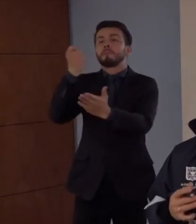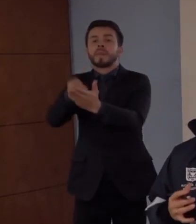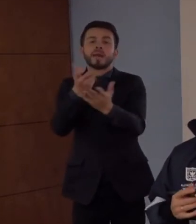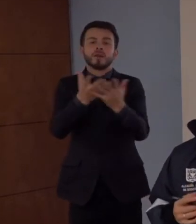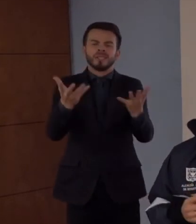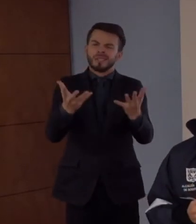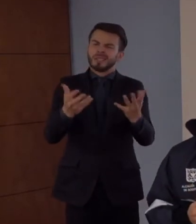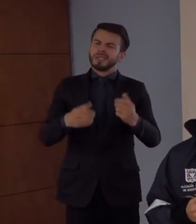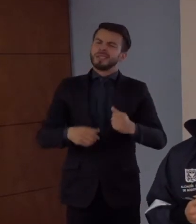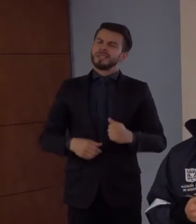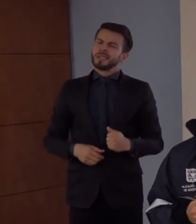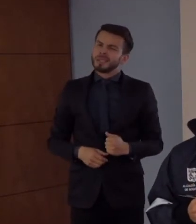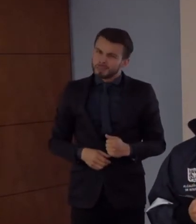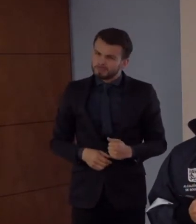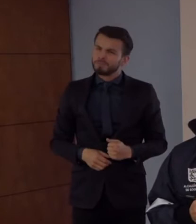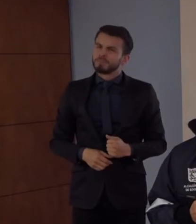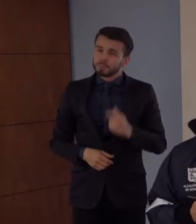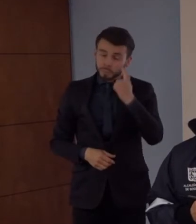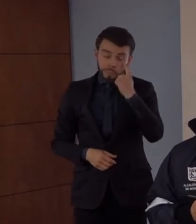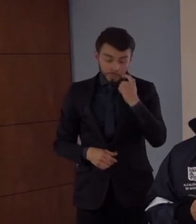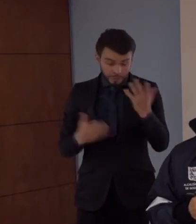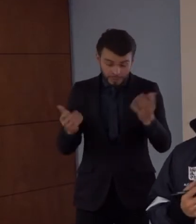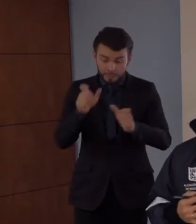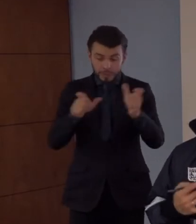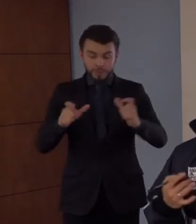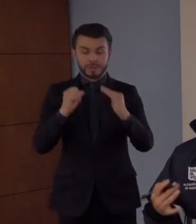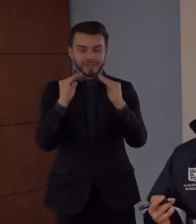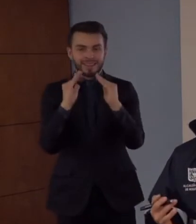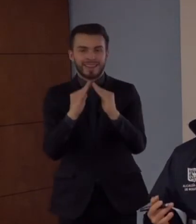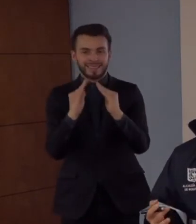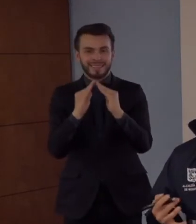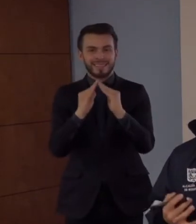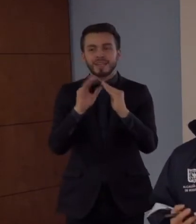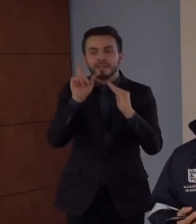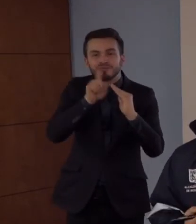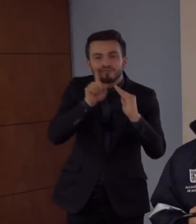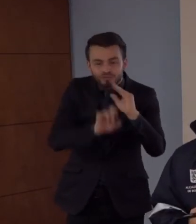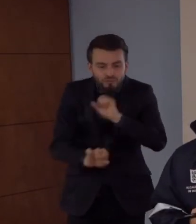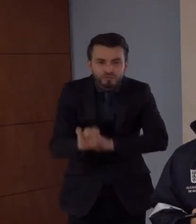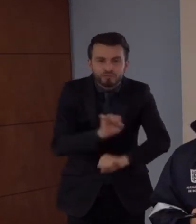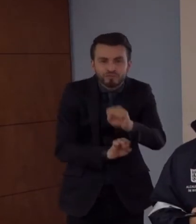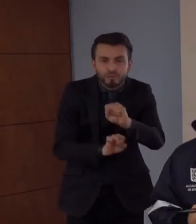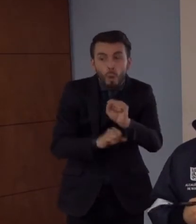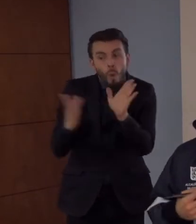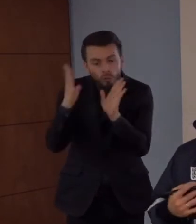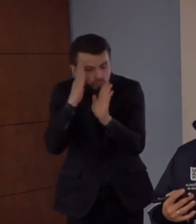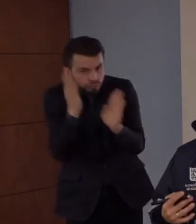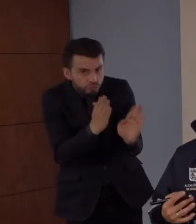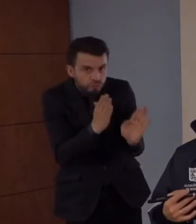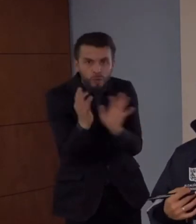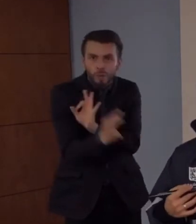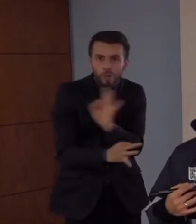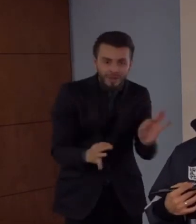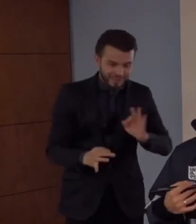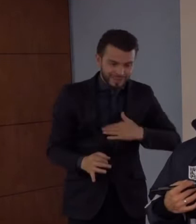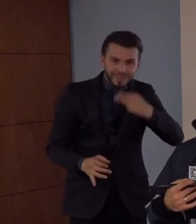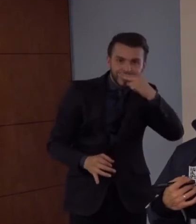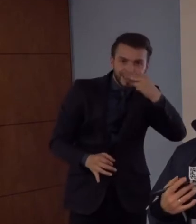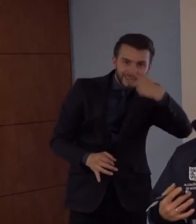Las personas que nos ayudan en el cuidado del hogar, las personas que solían ayudarnos con el cuidado de los niños, las personas,